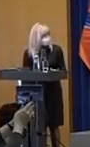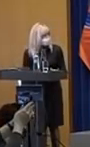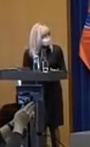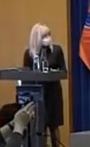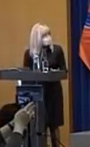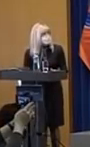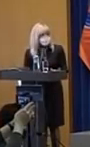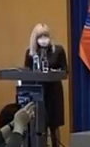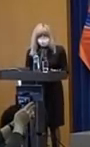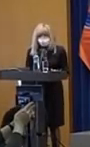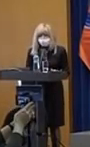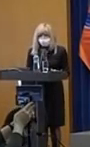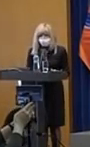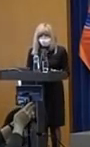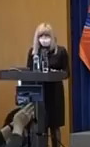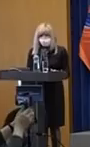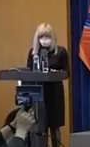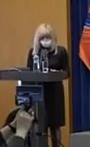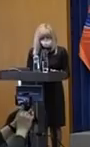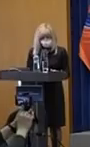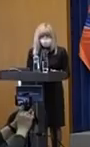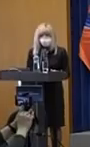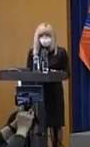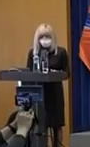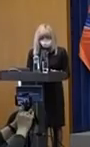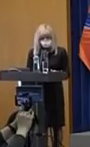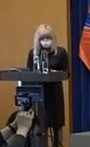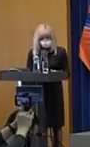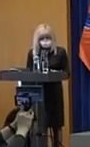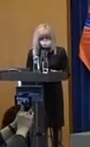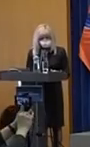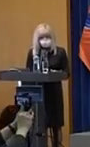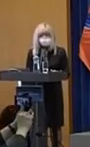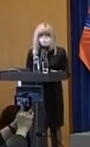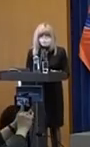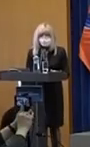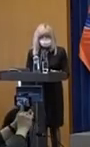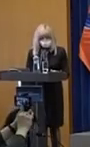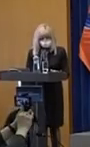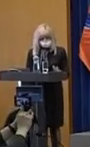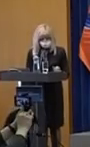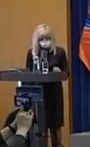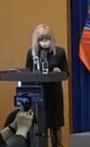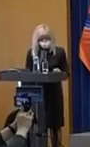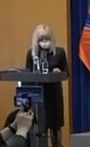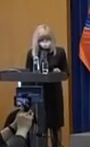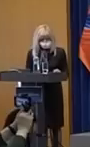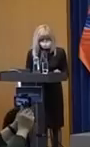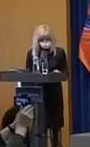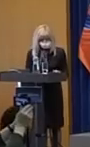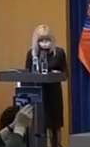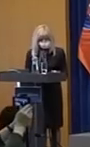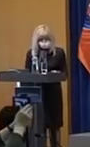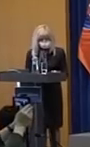Borisa Kolára, predsedu vlády SR, pána Igora Matoviča a za koaličných partnerov podpredsedov vlády